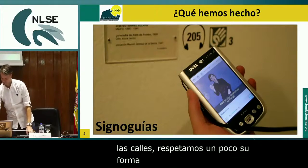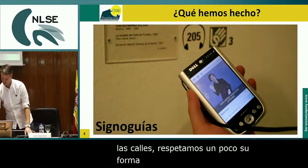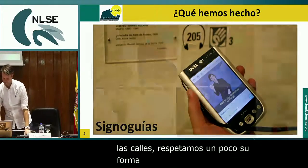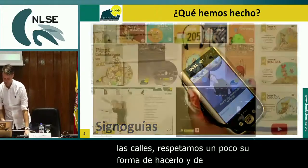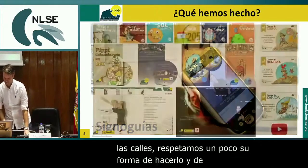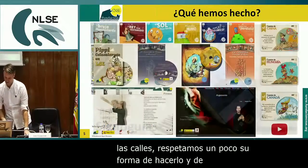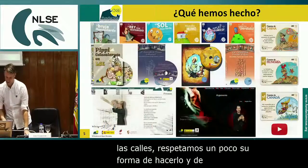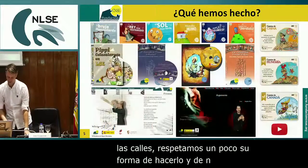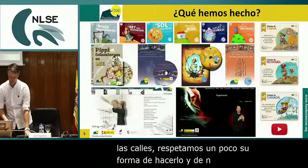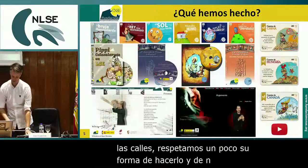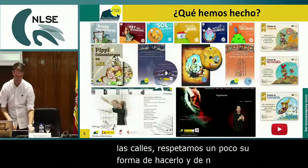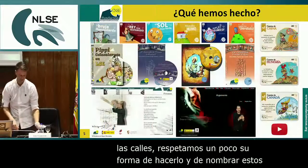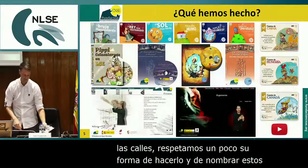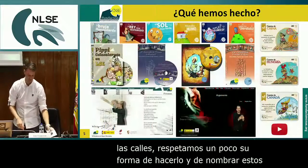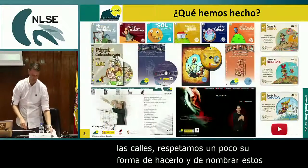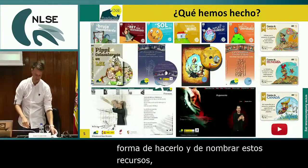para poderlo hacer.